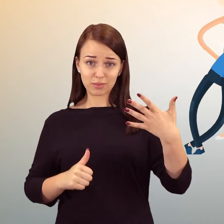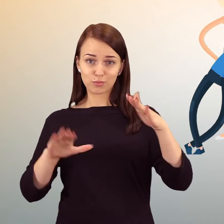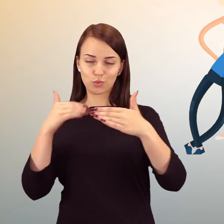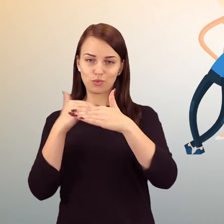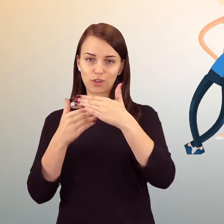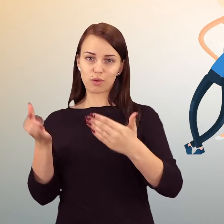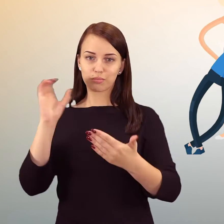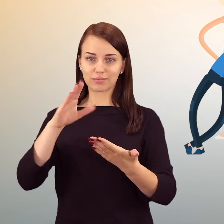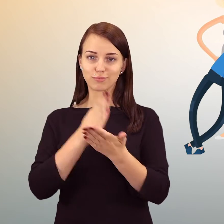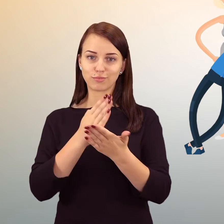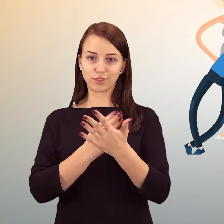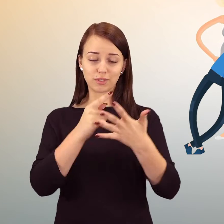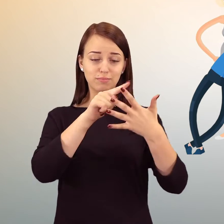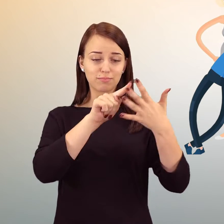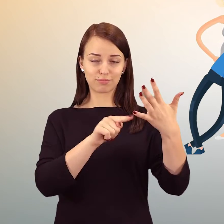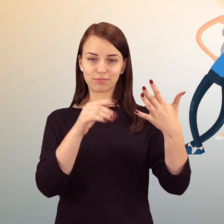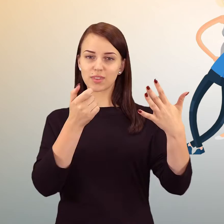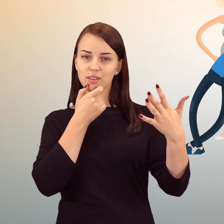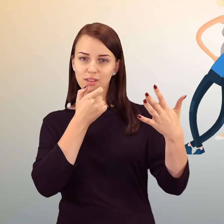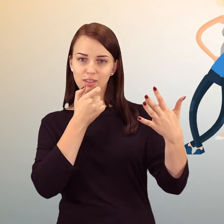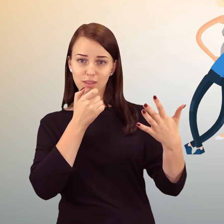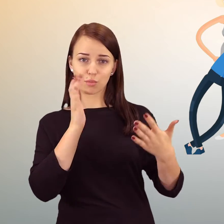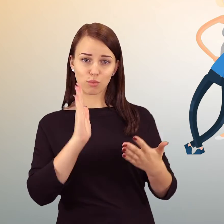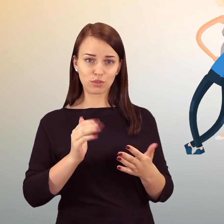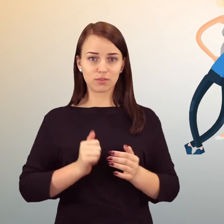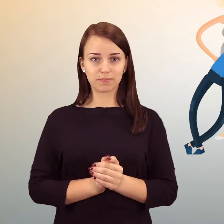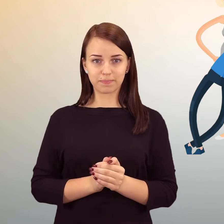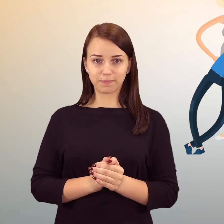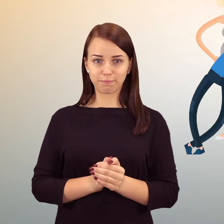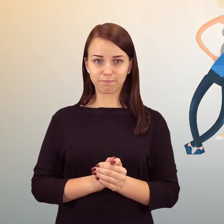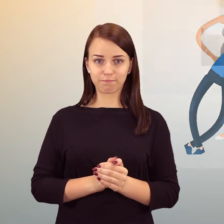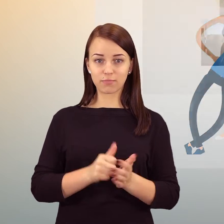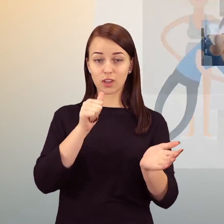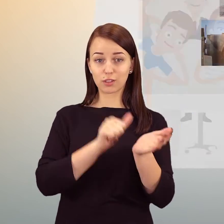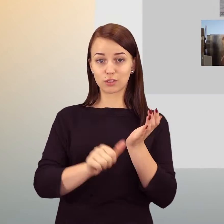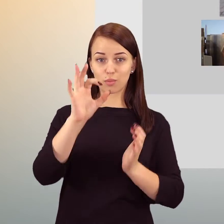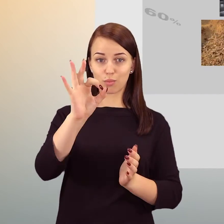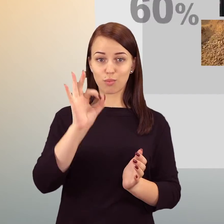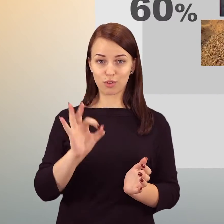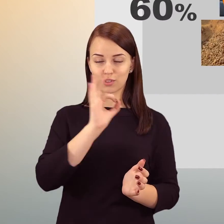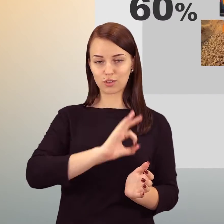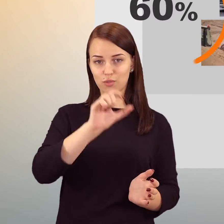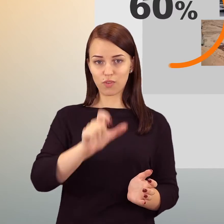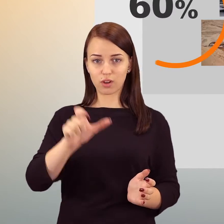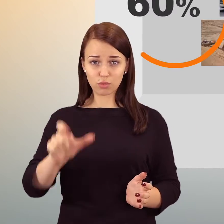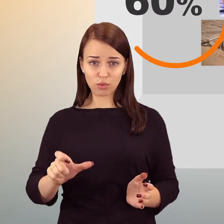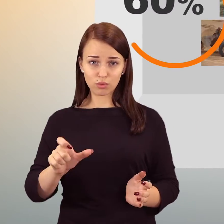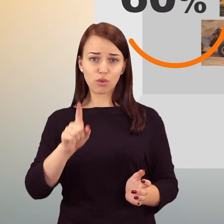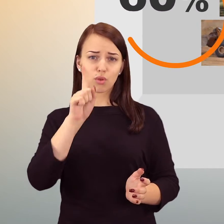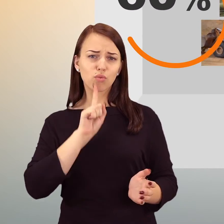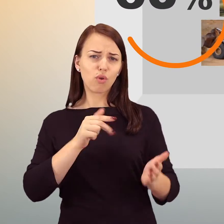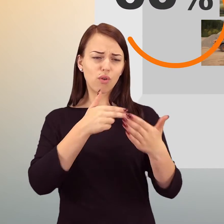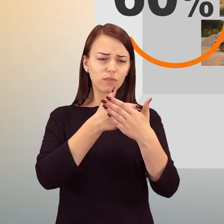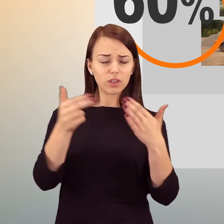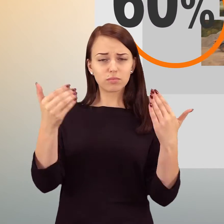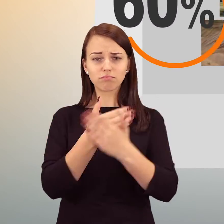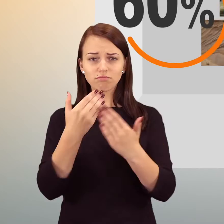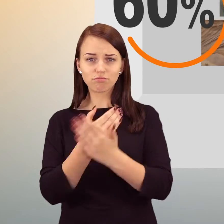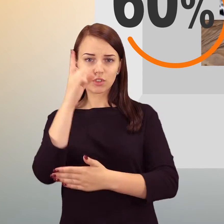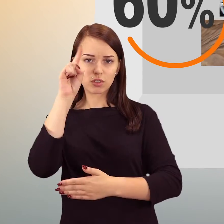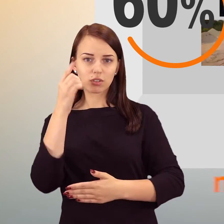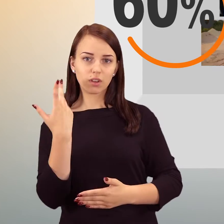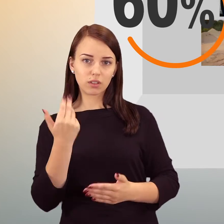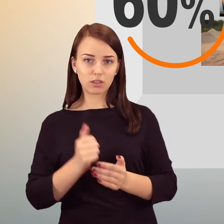vartotojai iš penkių domisi produktų ar paslaugą, jeigu mato vaizdo įrašą. 60 procentų vartotojų